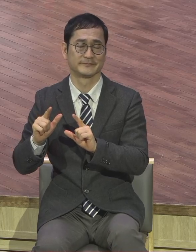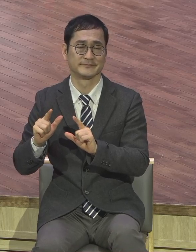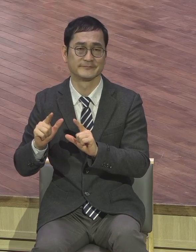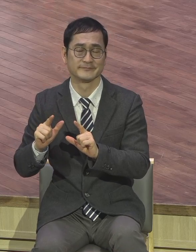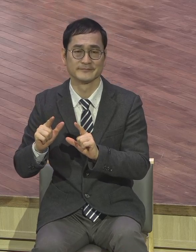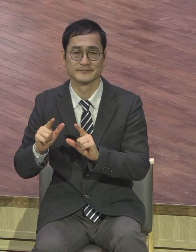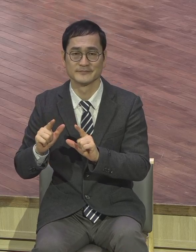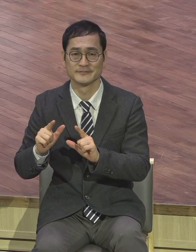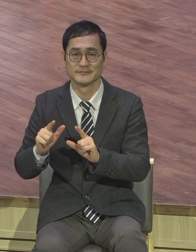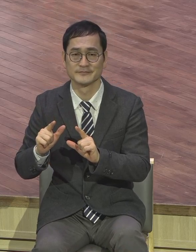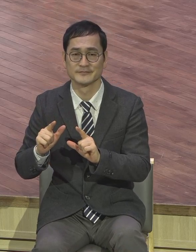직분 주면 안 돼요.